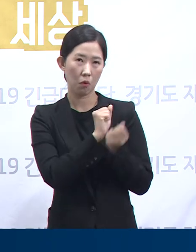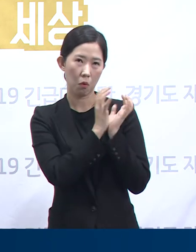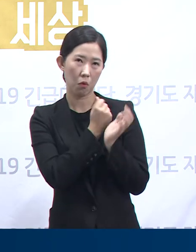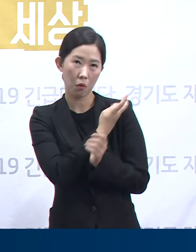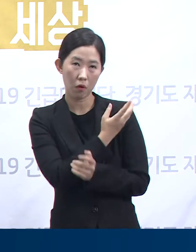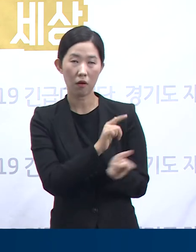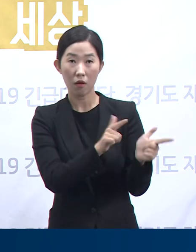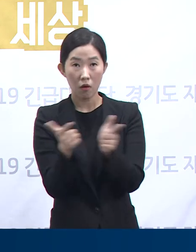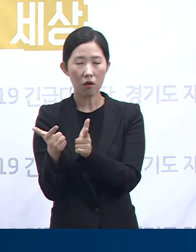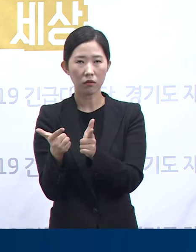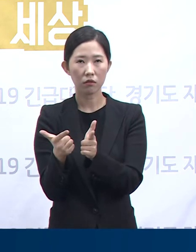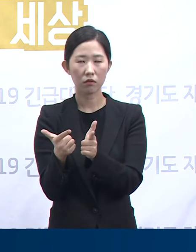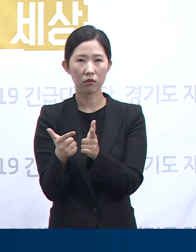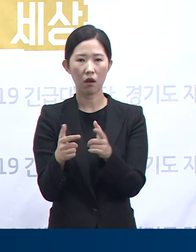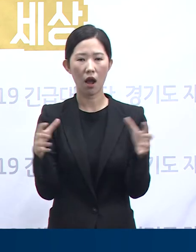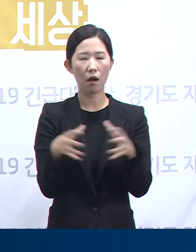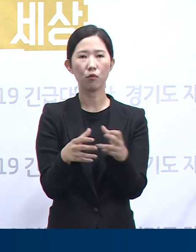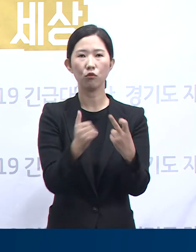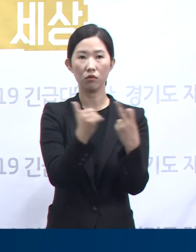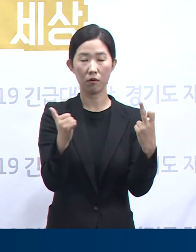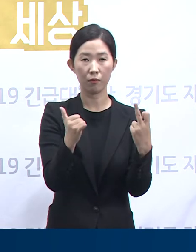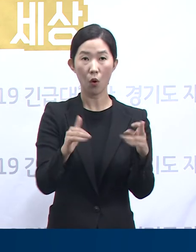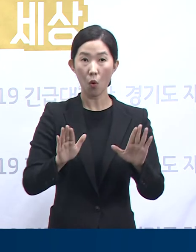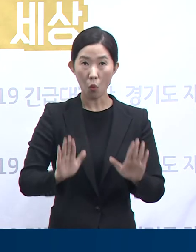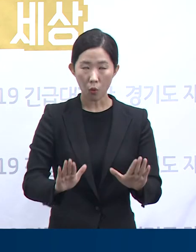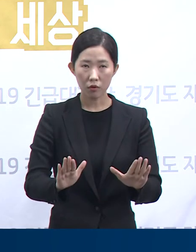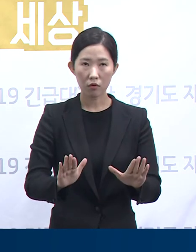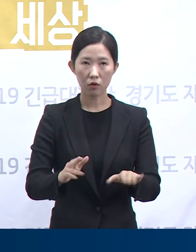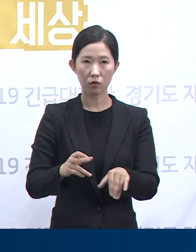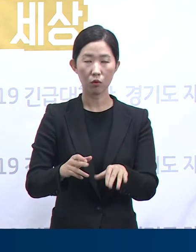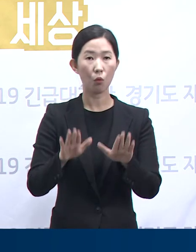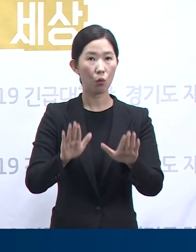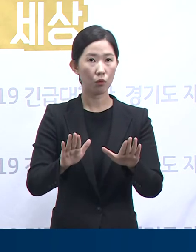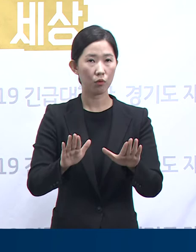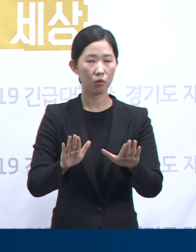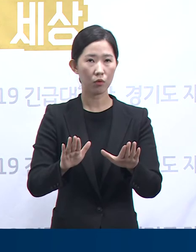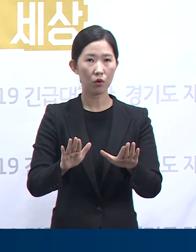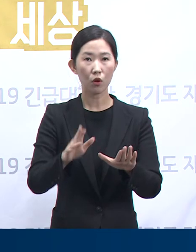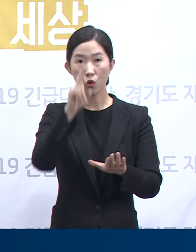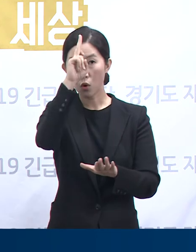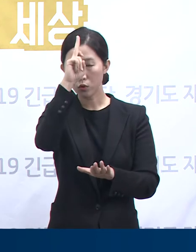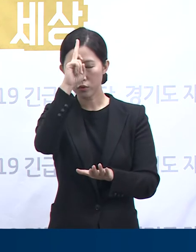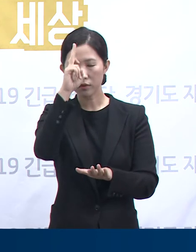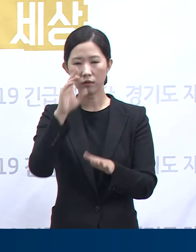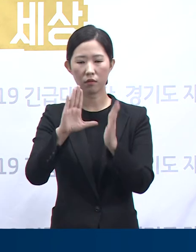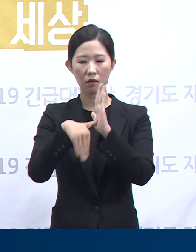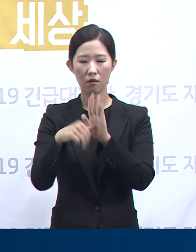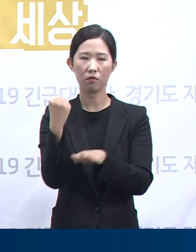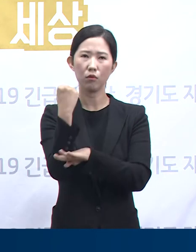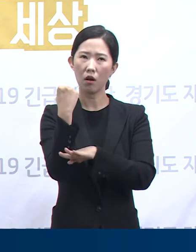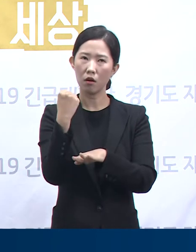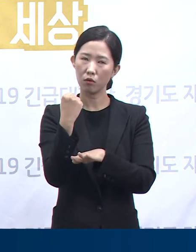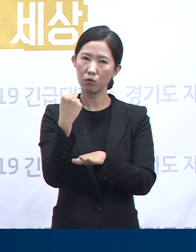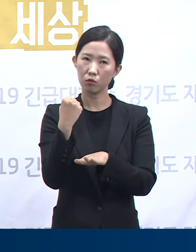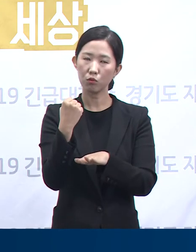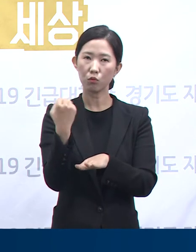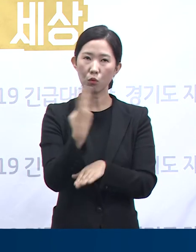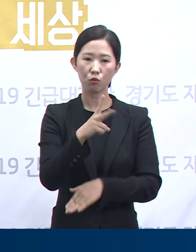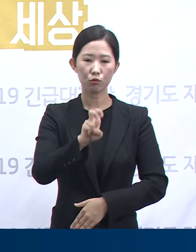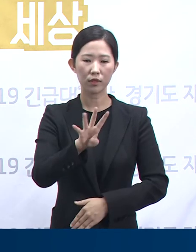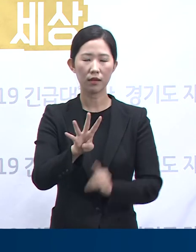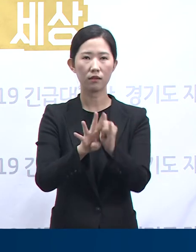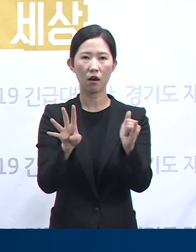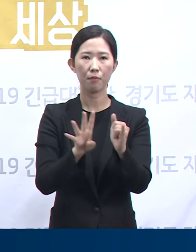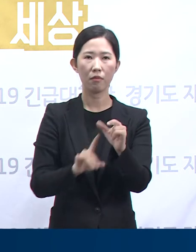12시 기준 24명의 확진자가 추가 보고되기도 했습니다. 지난 10월 2일 이 부대 내 병사